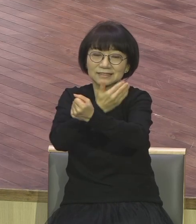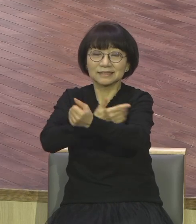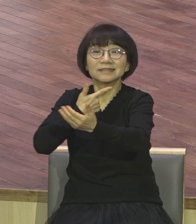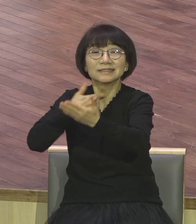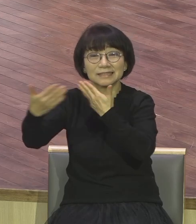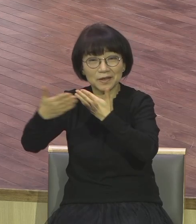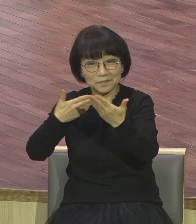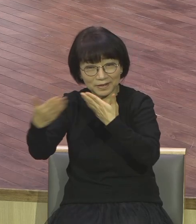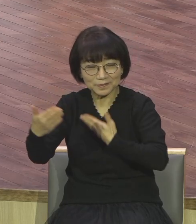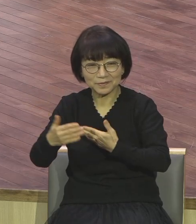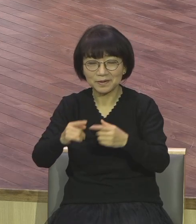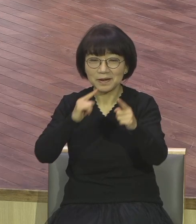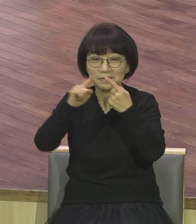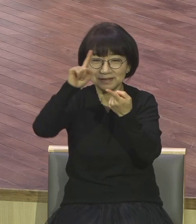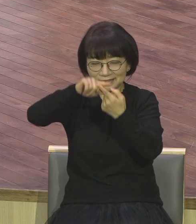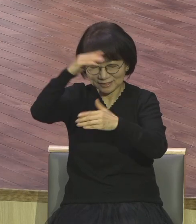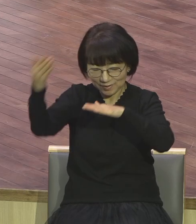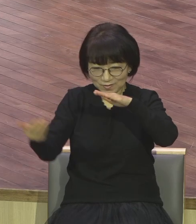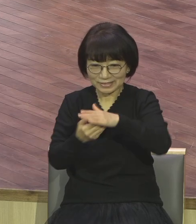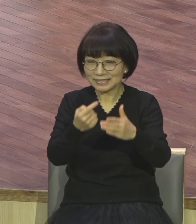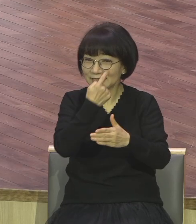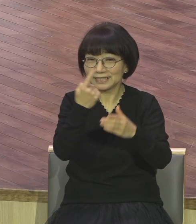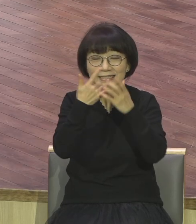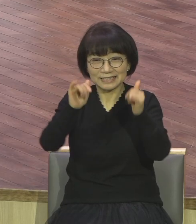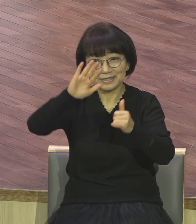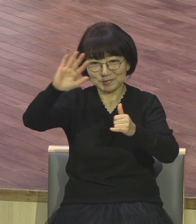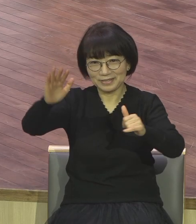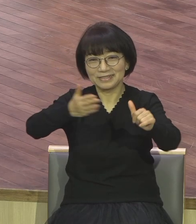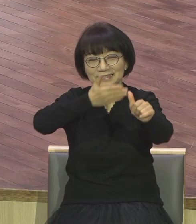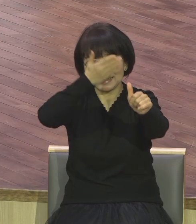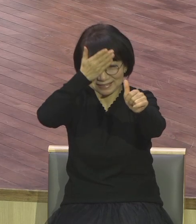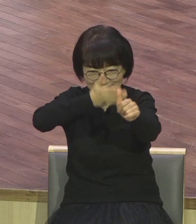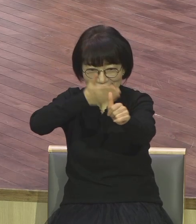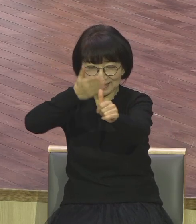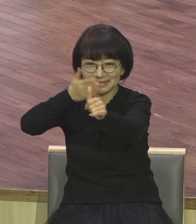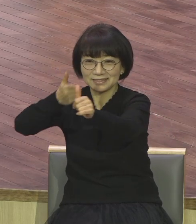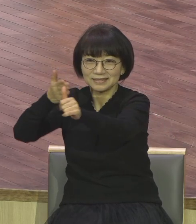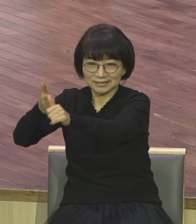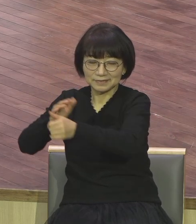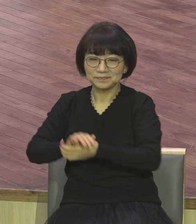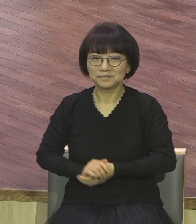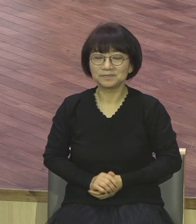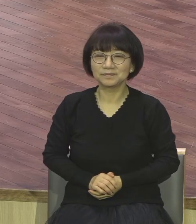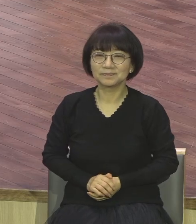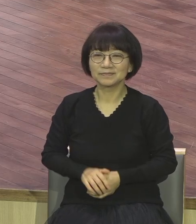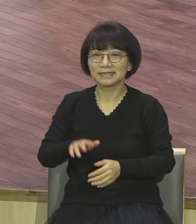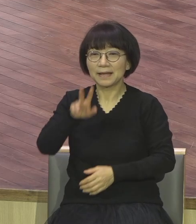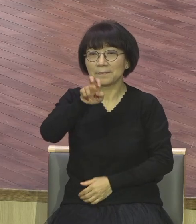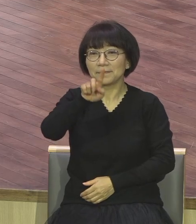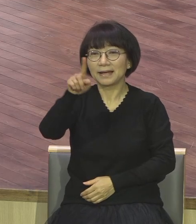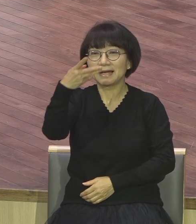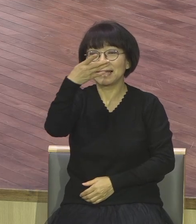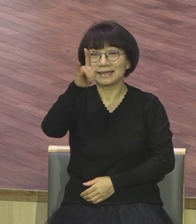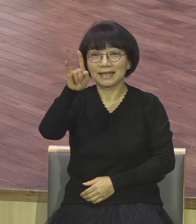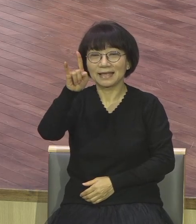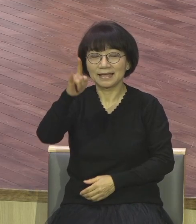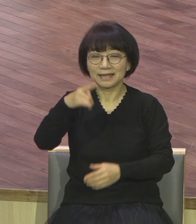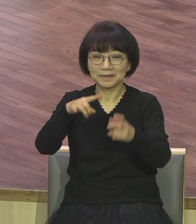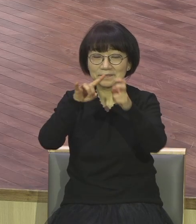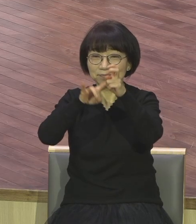당당히 서시기를 주문으로 축복합니다 우리가 마태봉 13장의 말씀을 살펴보고 있는데 마태봉 이 13장은